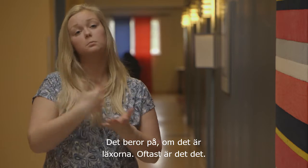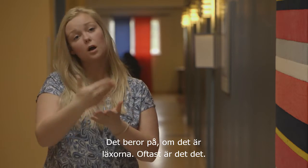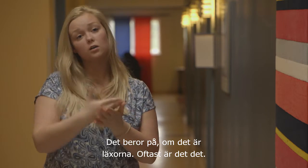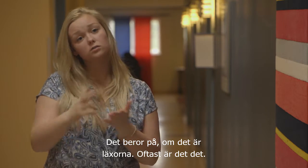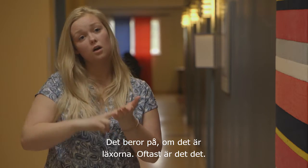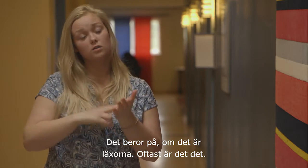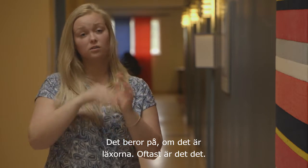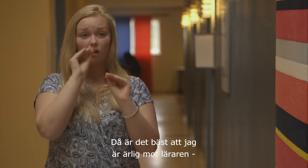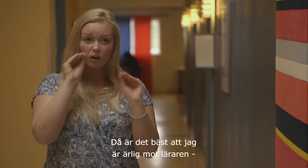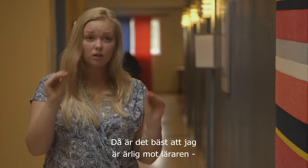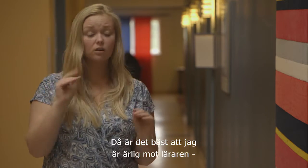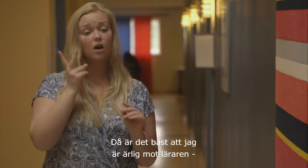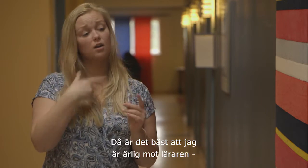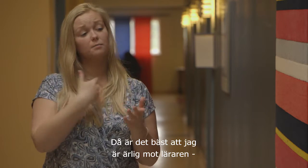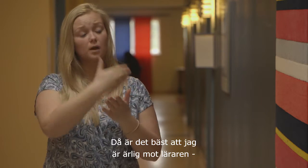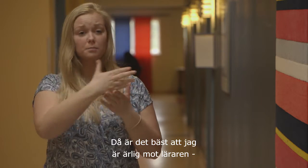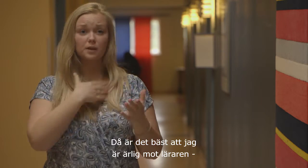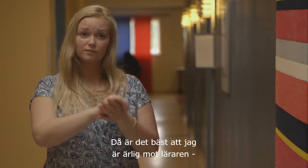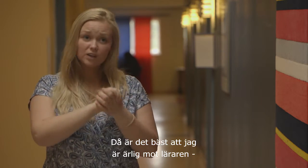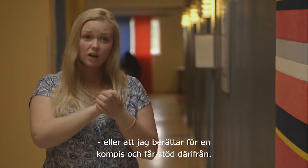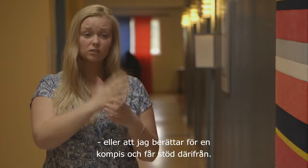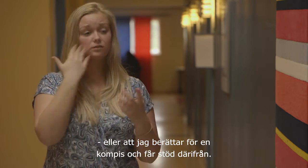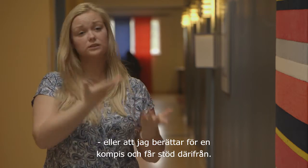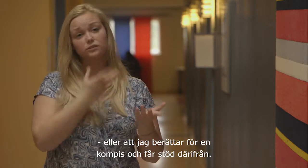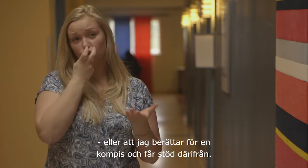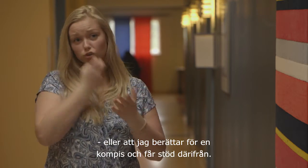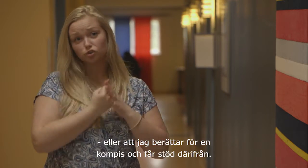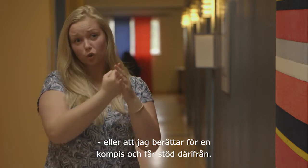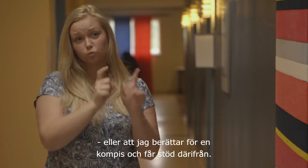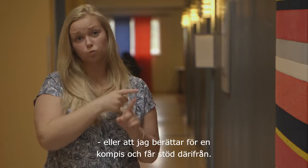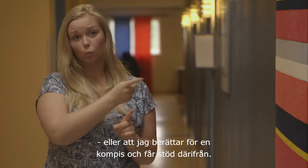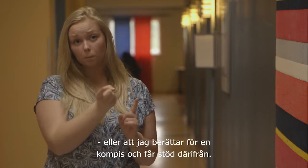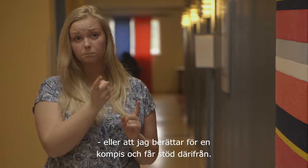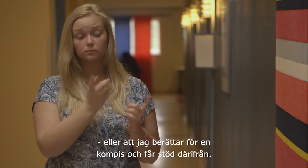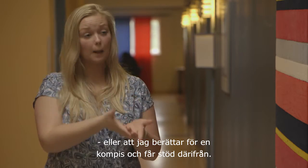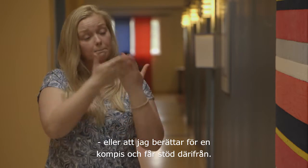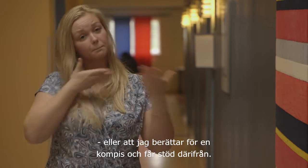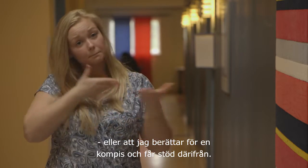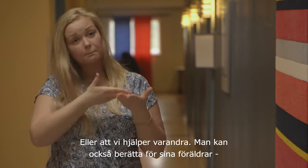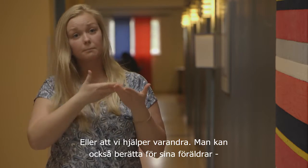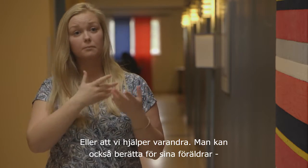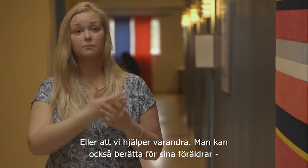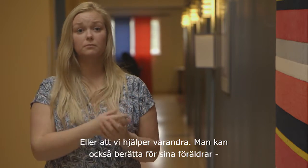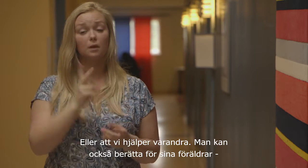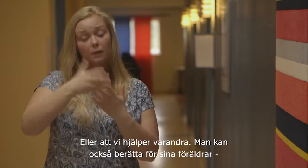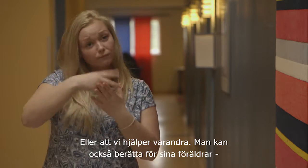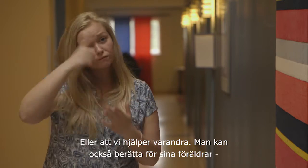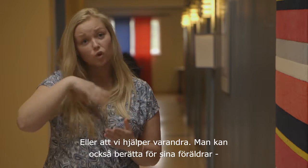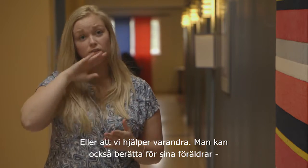Då är det bäst att jag är ärlig mot läraren. Eller att jag berättar för en kompis och får stöd därifrån. Eller att vi hjälper varandra. Man kan också berätta för sina